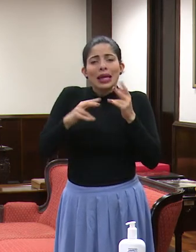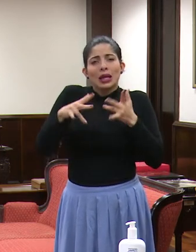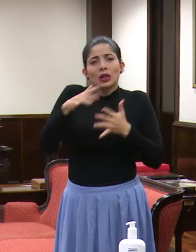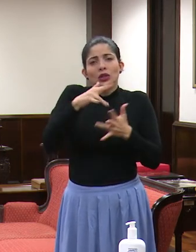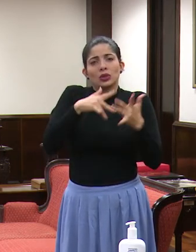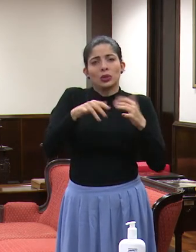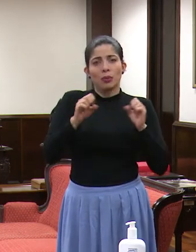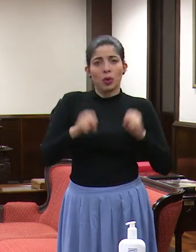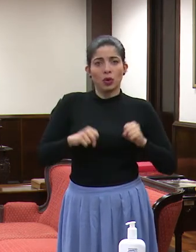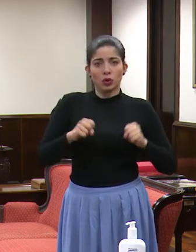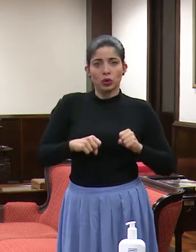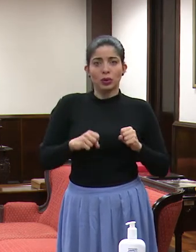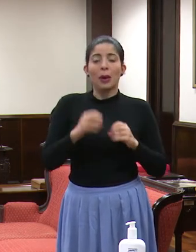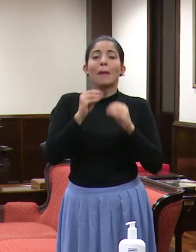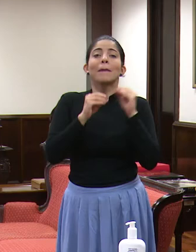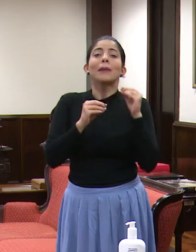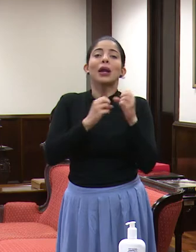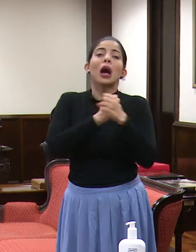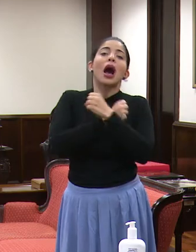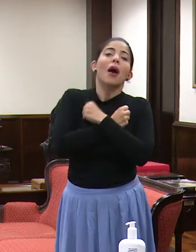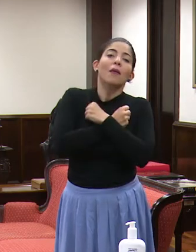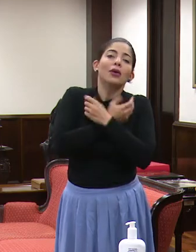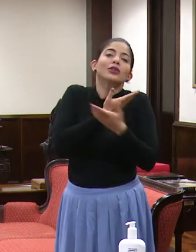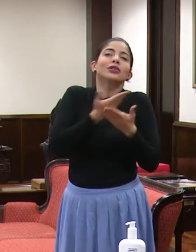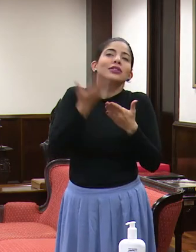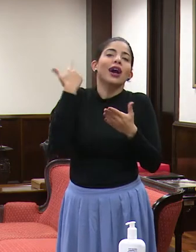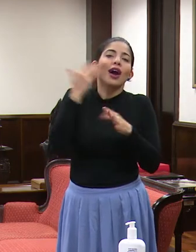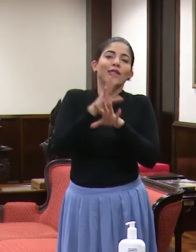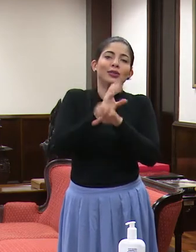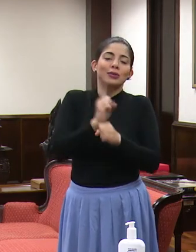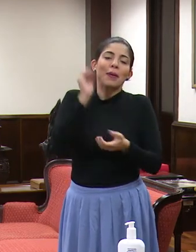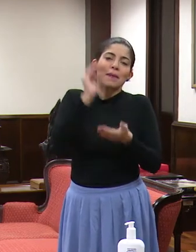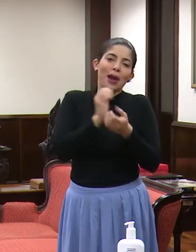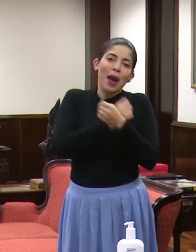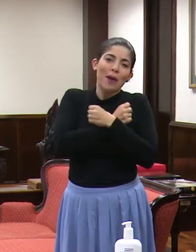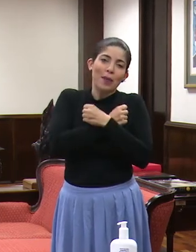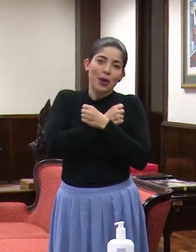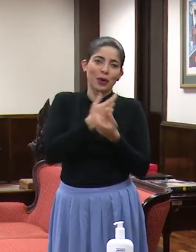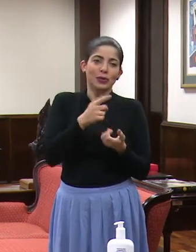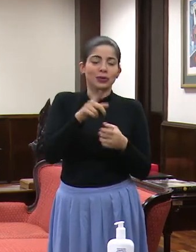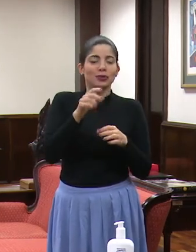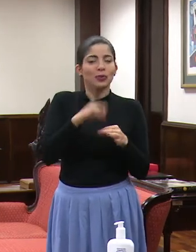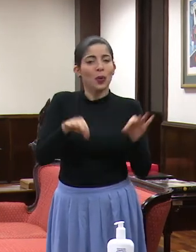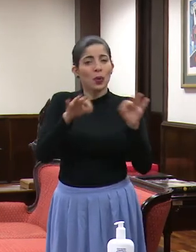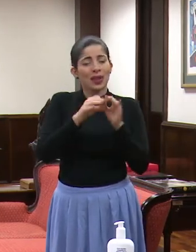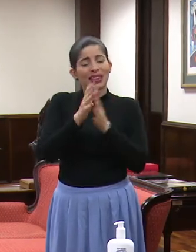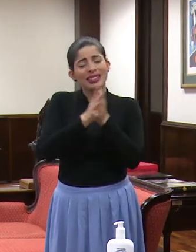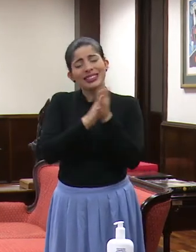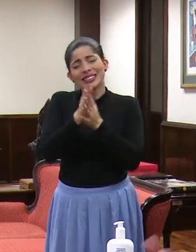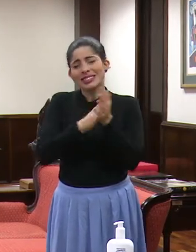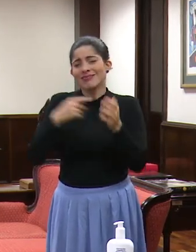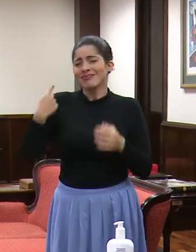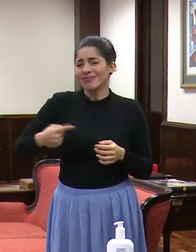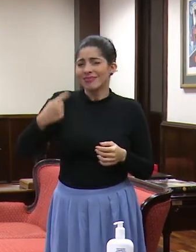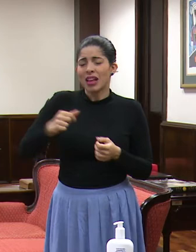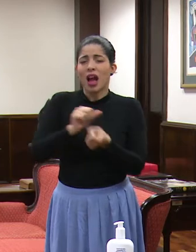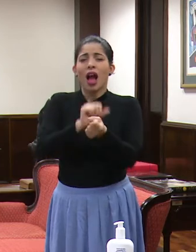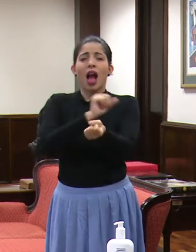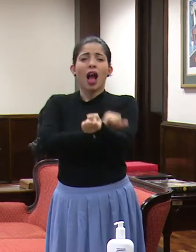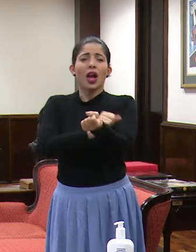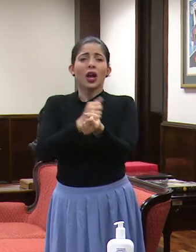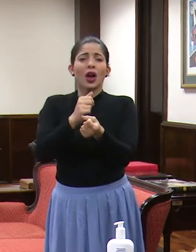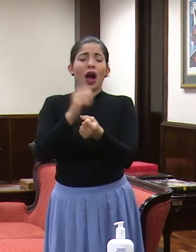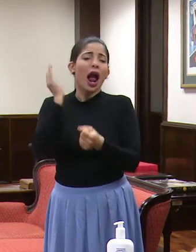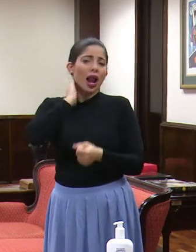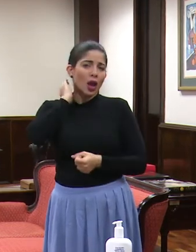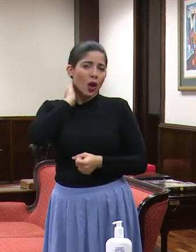podamos, ser menos amorosos que de costumbre, eso es muy importante, lavarnos y requetelavarnos las manos, usar alcohol en gel